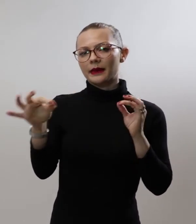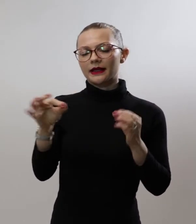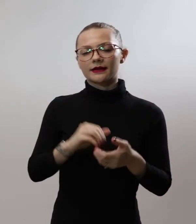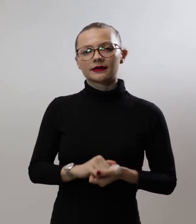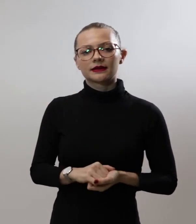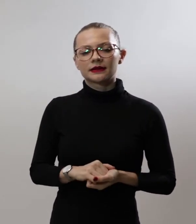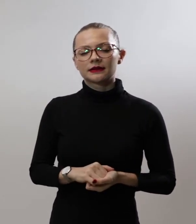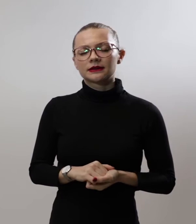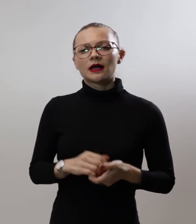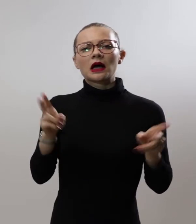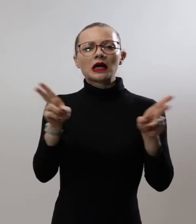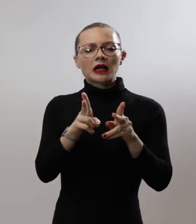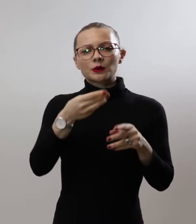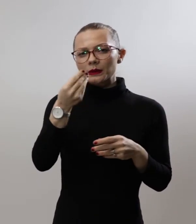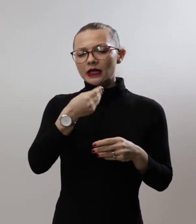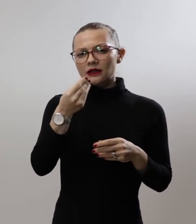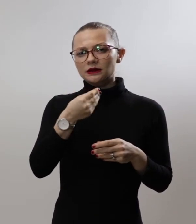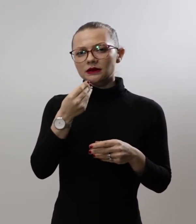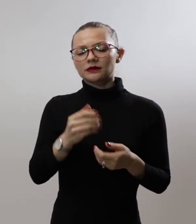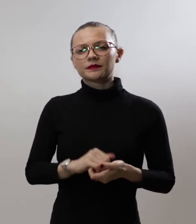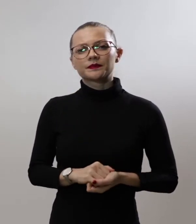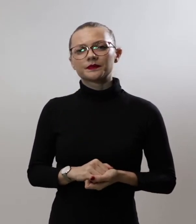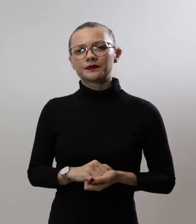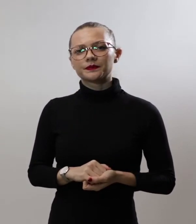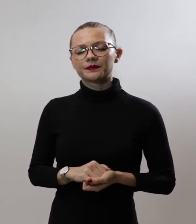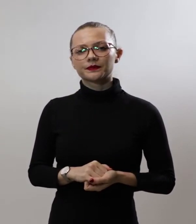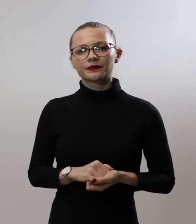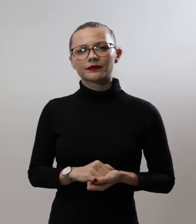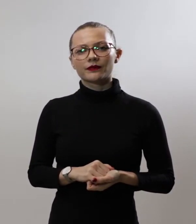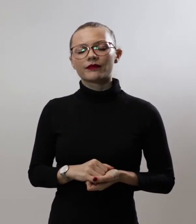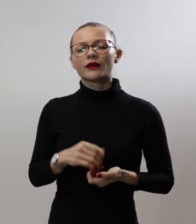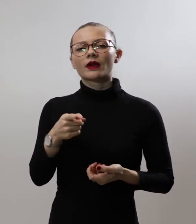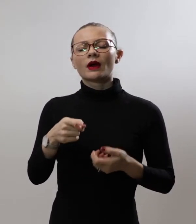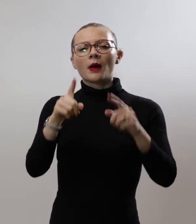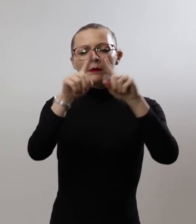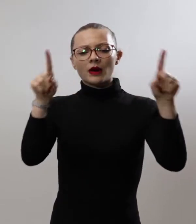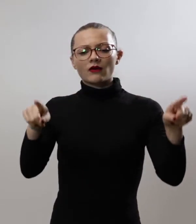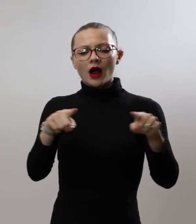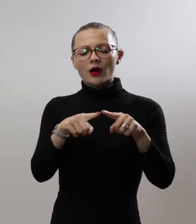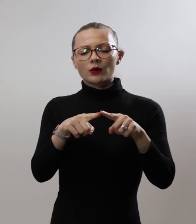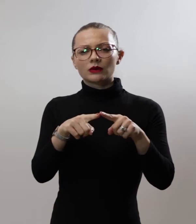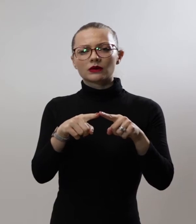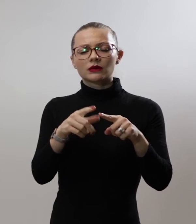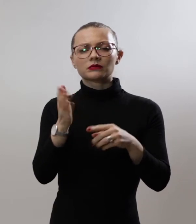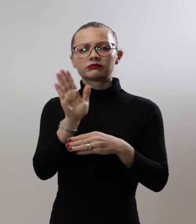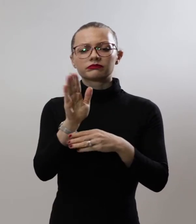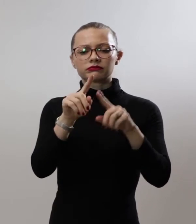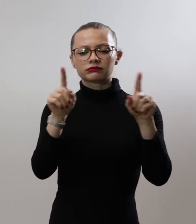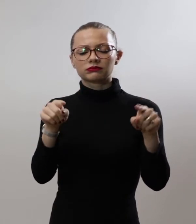Кратка приказна или опис Правоаголна плоча, која е откршена во горниот дел